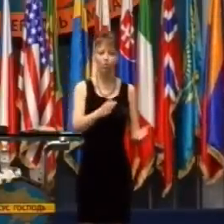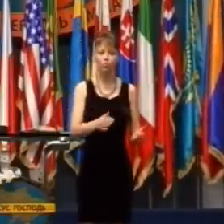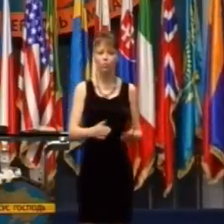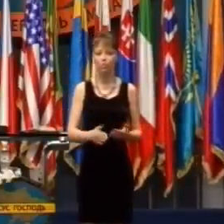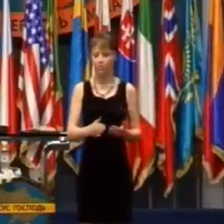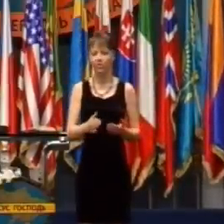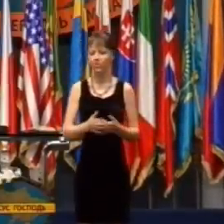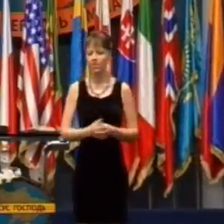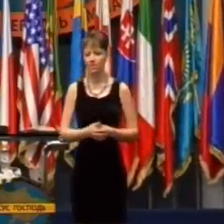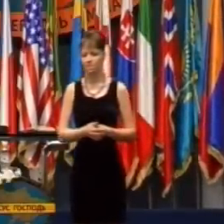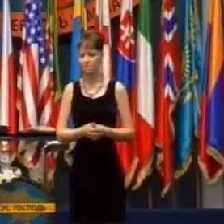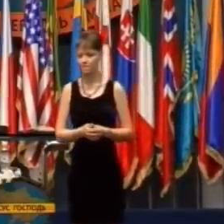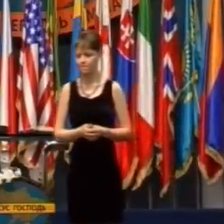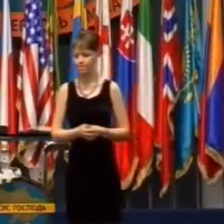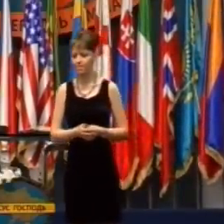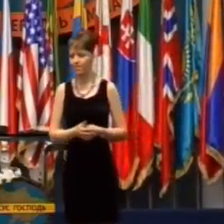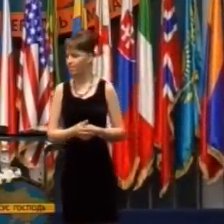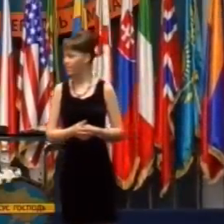poslúchať. povinováci.